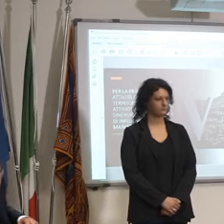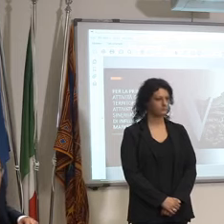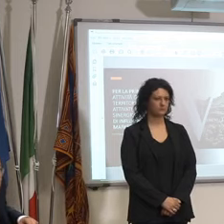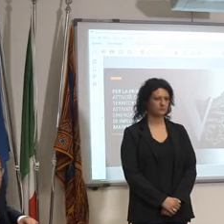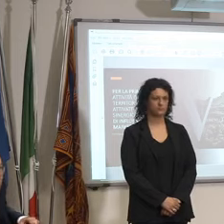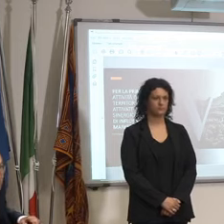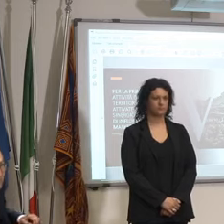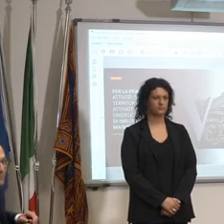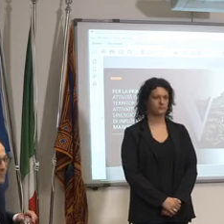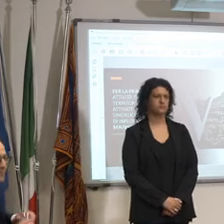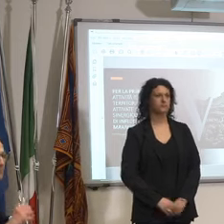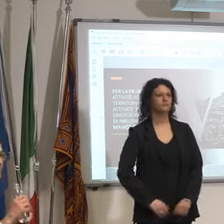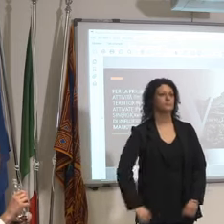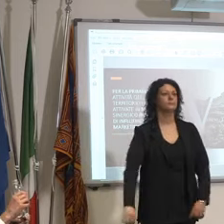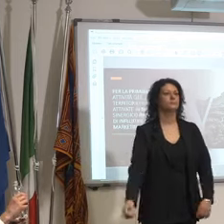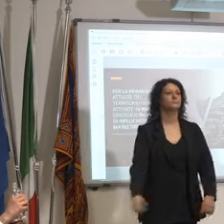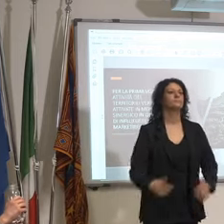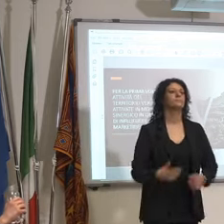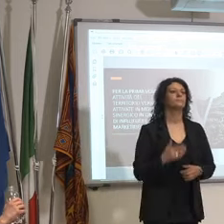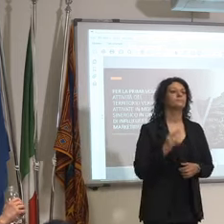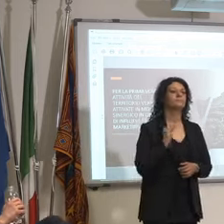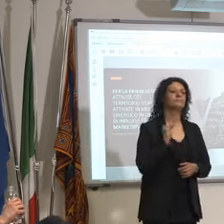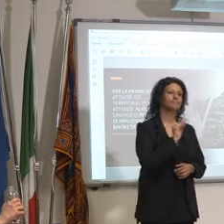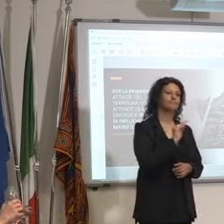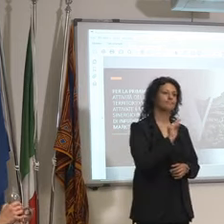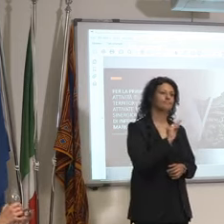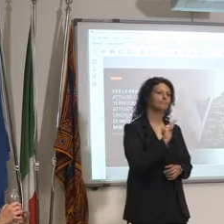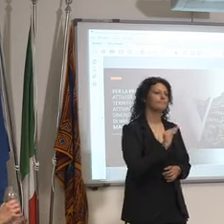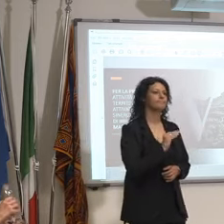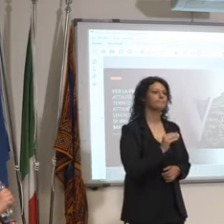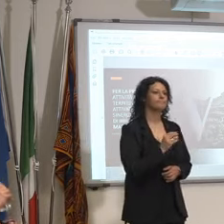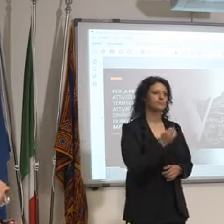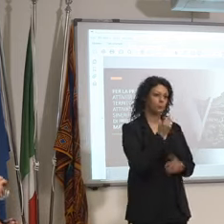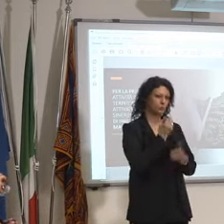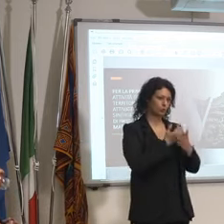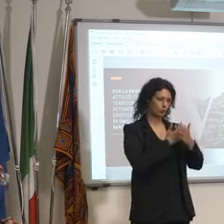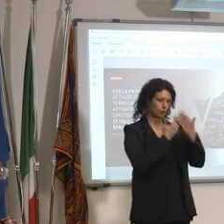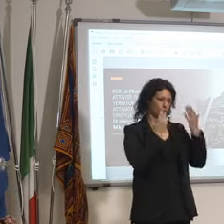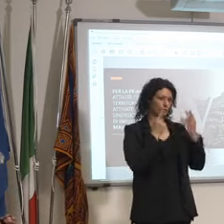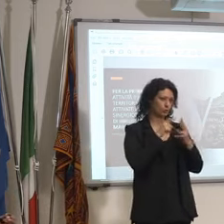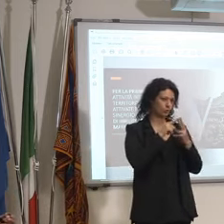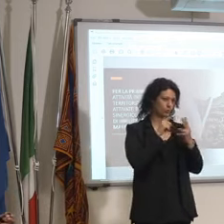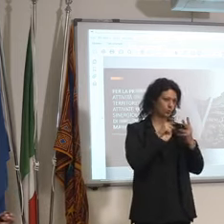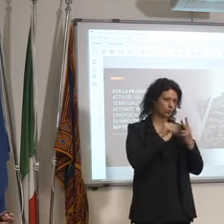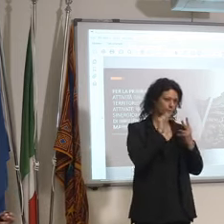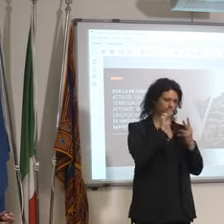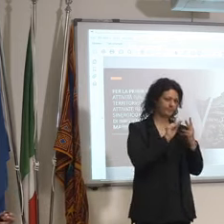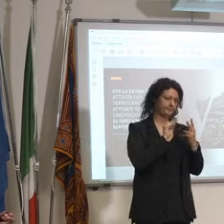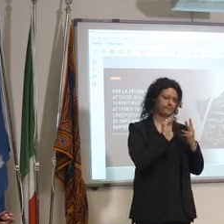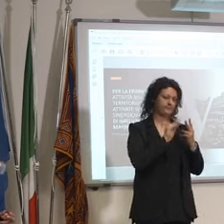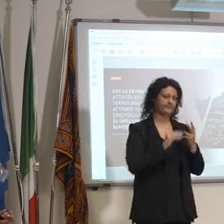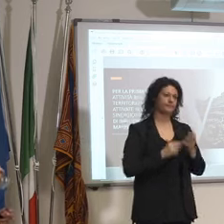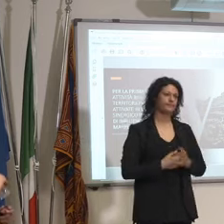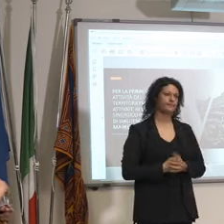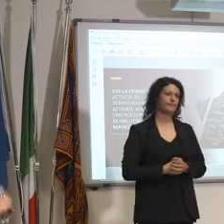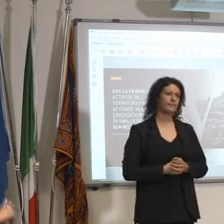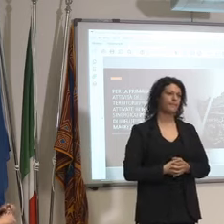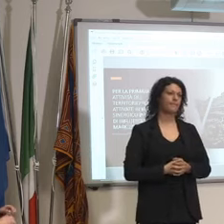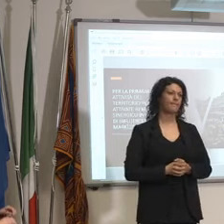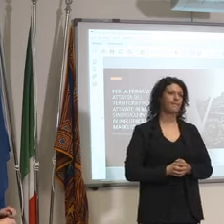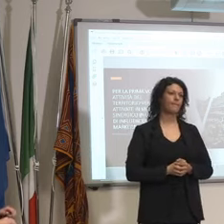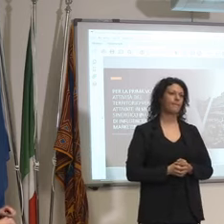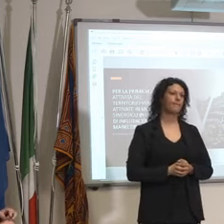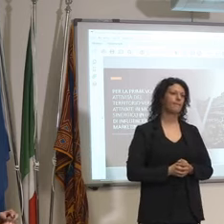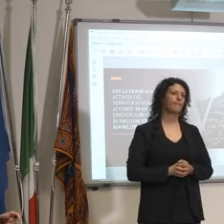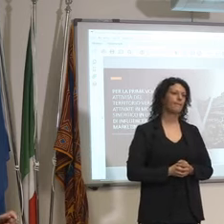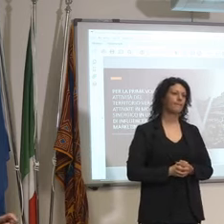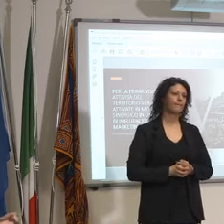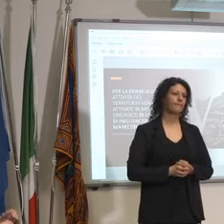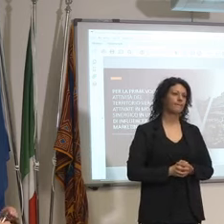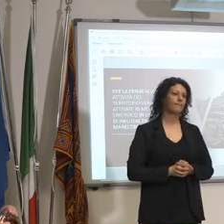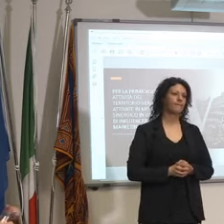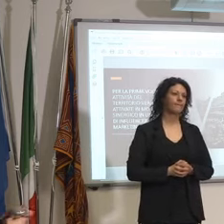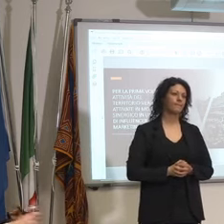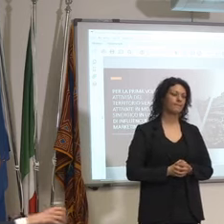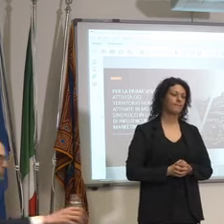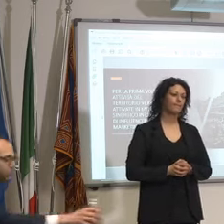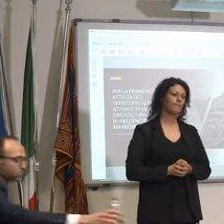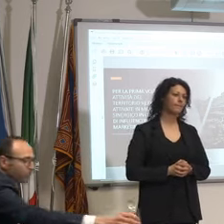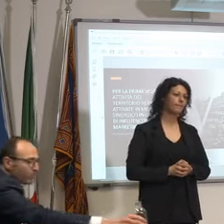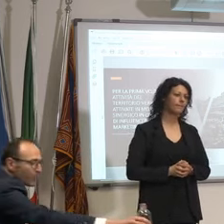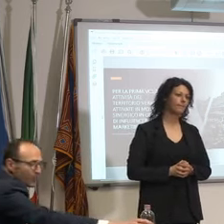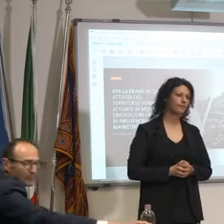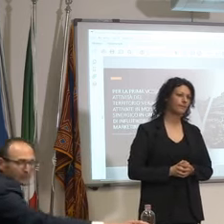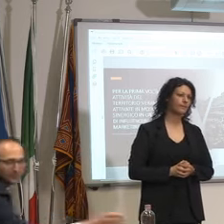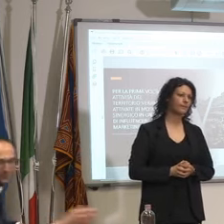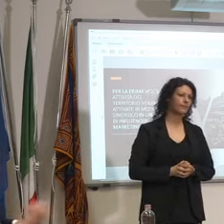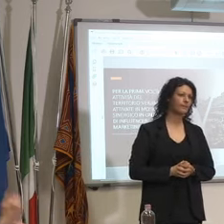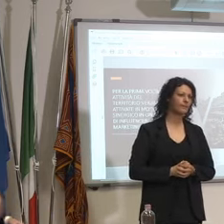Alvino io ho due questioni la chiede alla Presidente buongiorno ciao ecco volevo capire quali sono i presupposti giuridici in